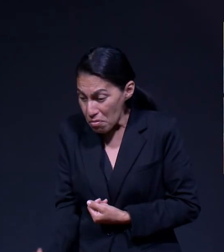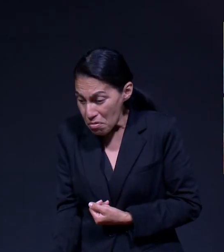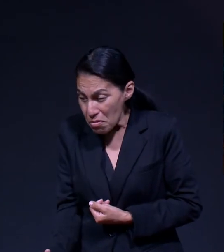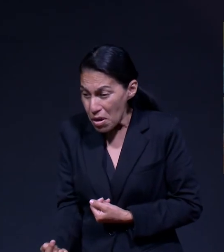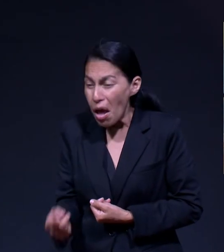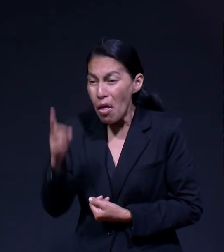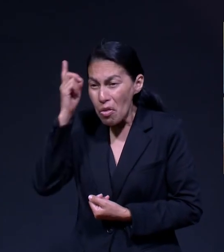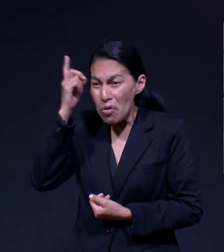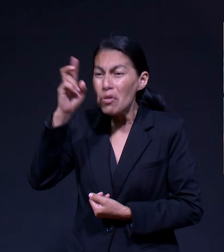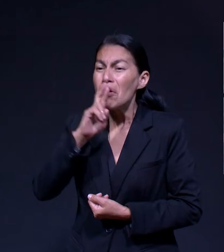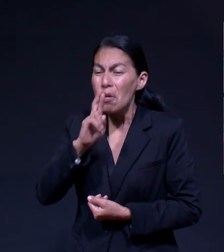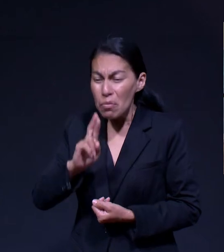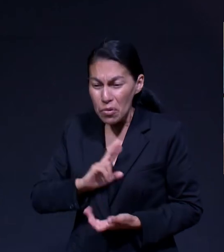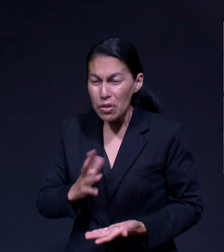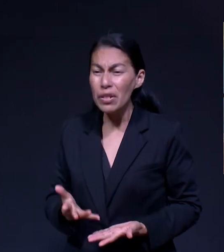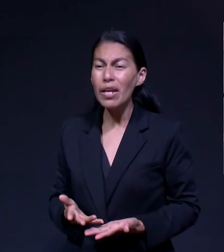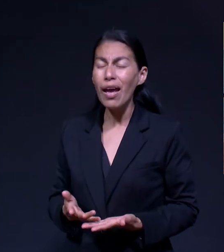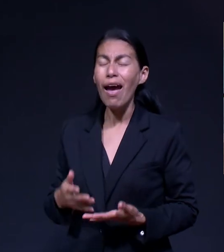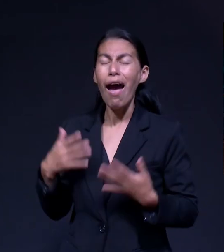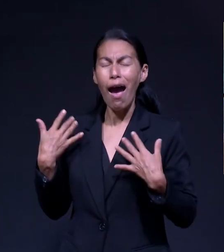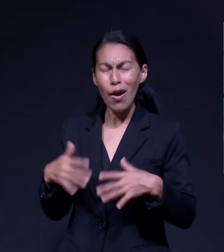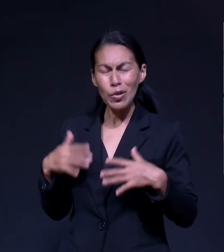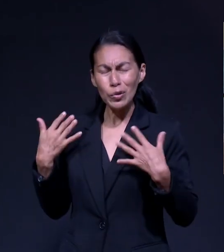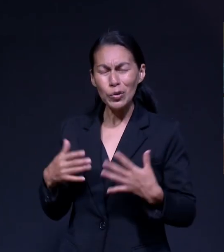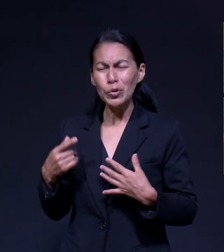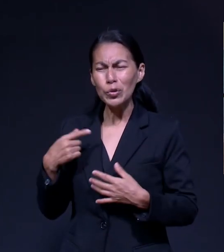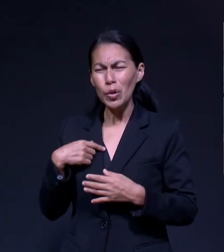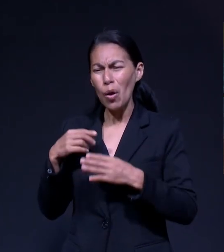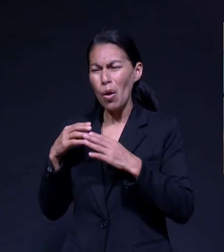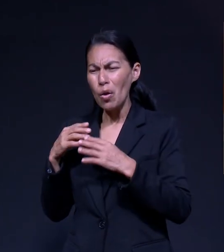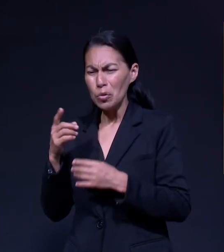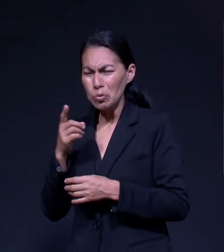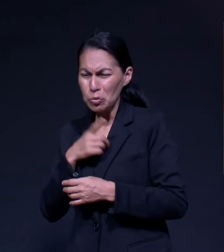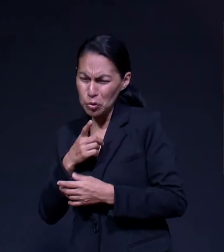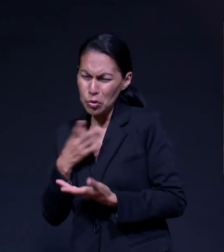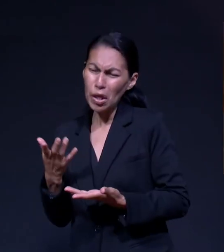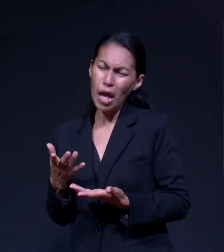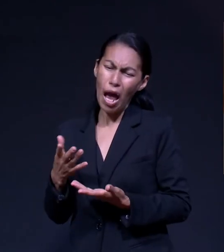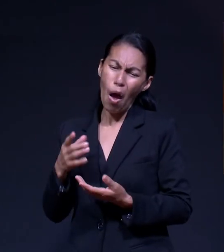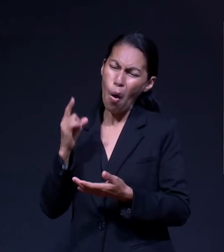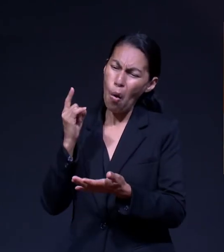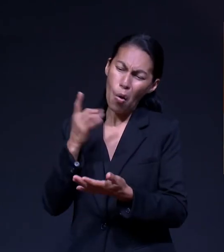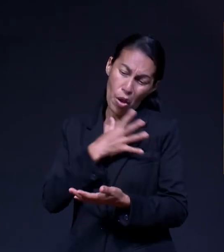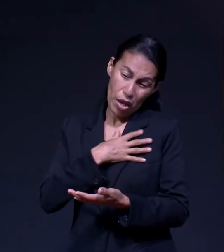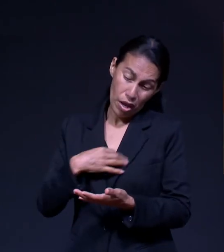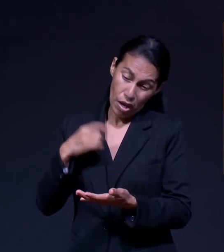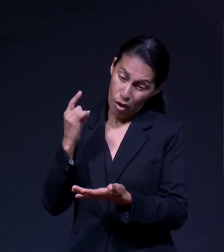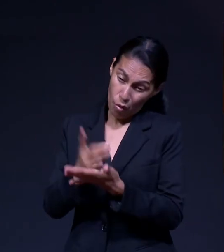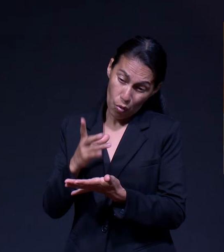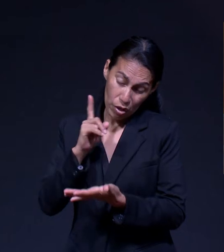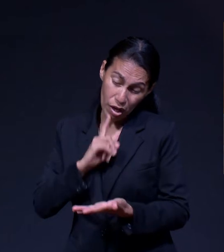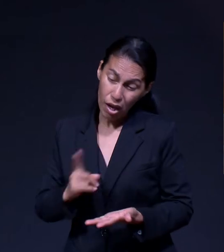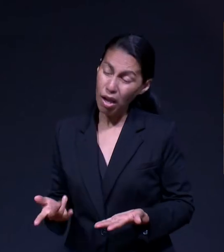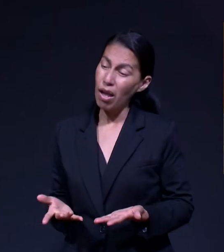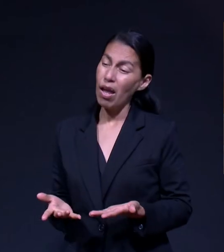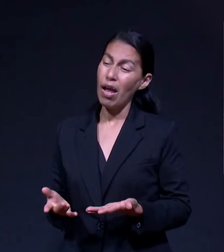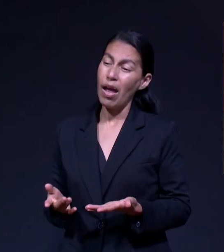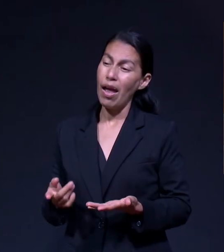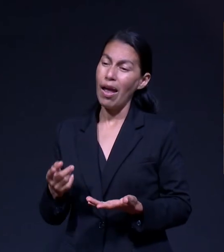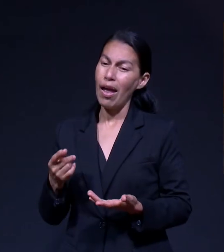casa, hija única Pero sabía que la oración tenía poder Entonces, frente a esa soledad que muchos probablemente